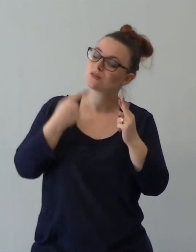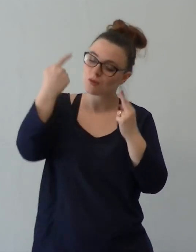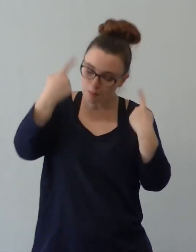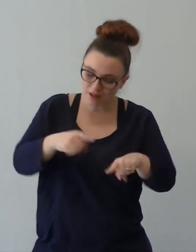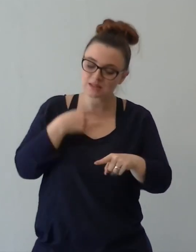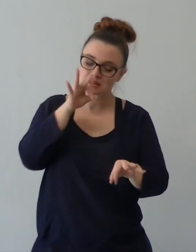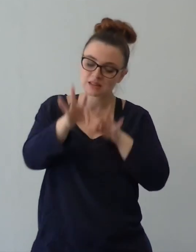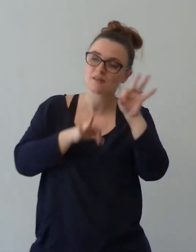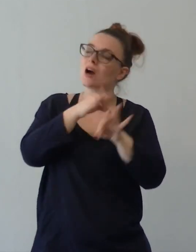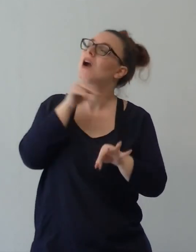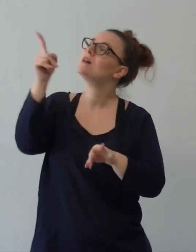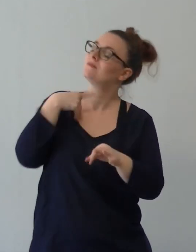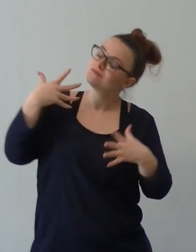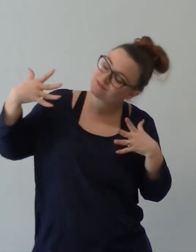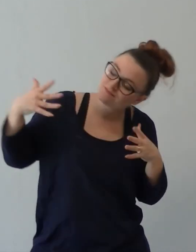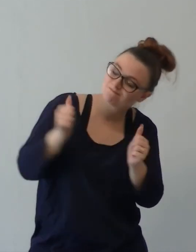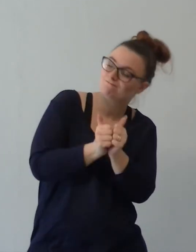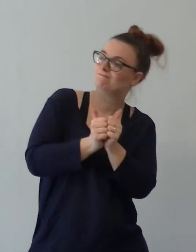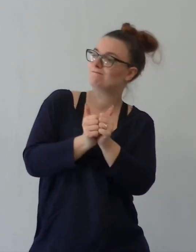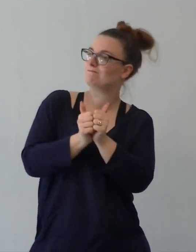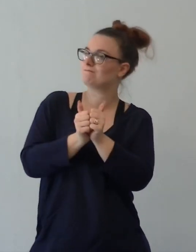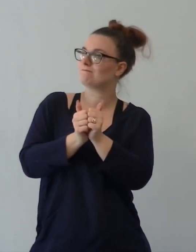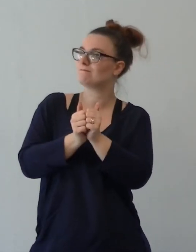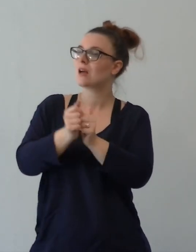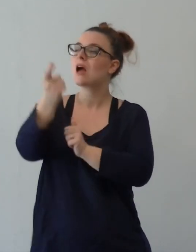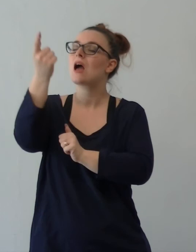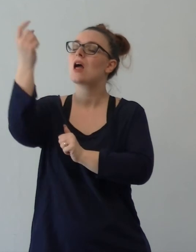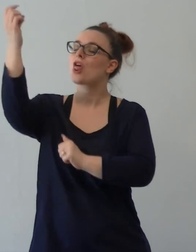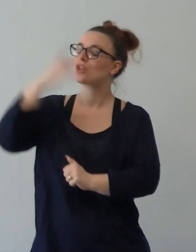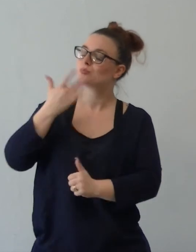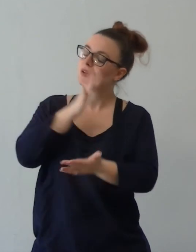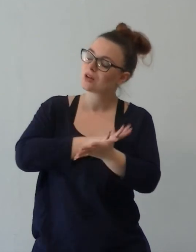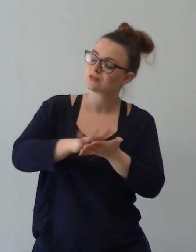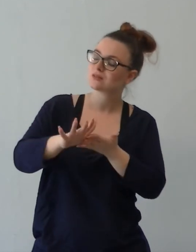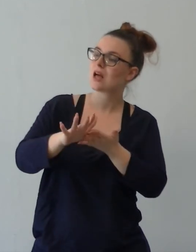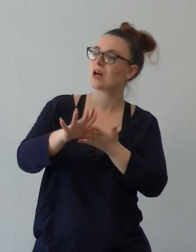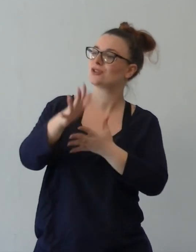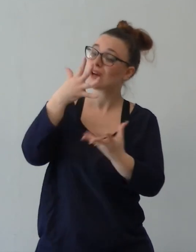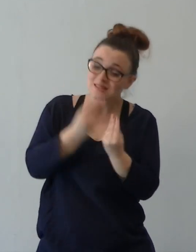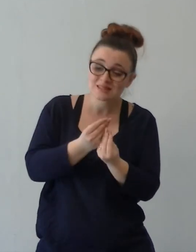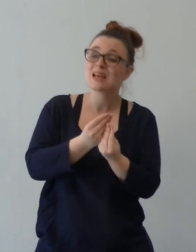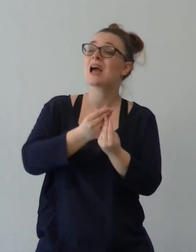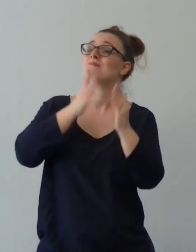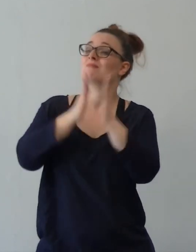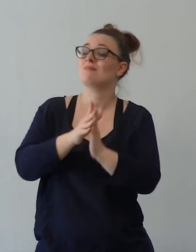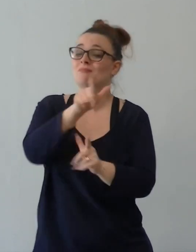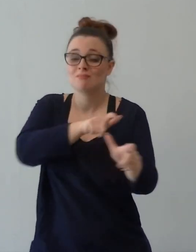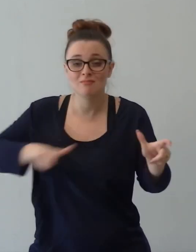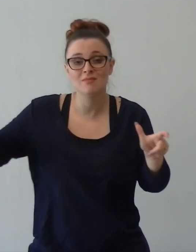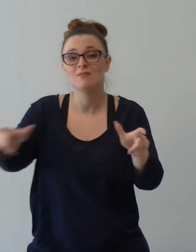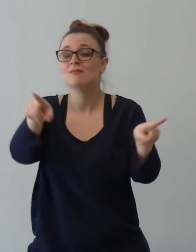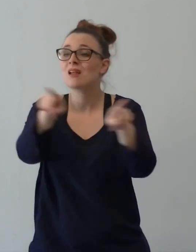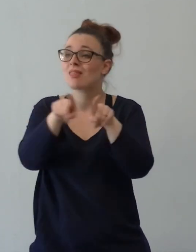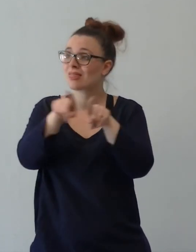tramite lo Spirito Santo e tramite le preghiere dei miei fratelli, fratelli in Cristo.